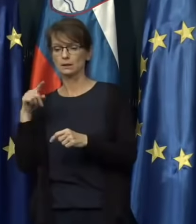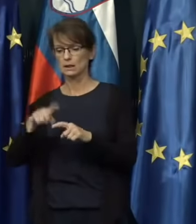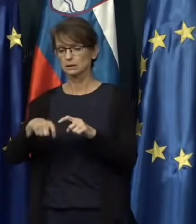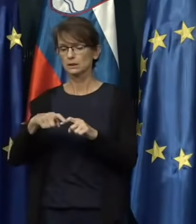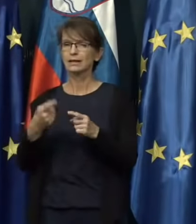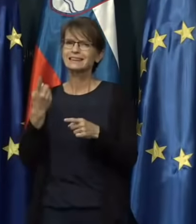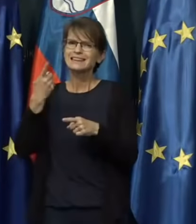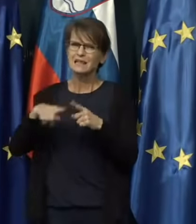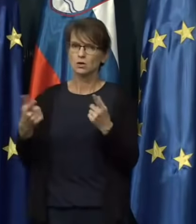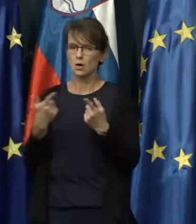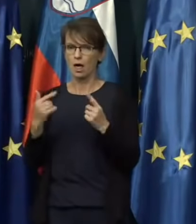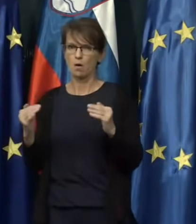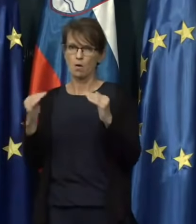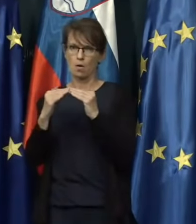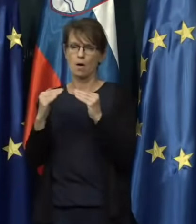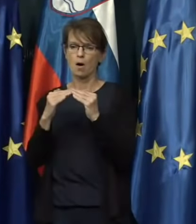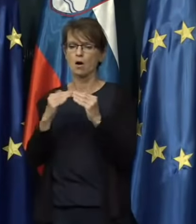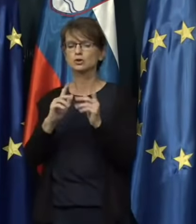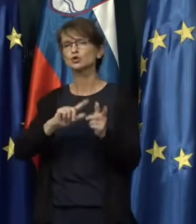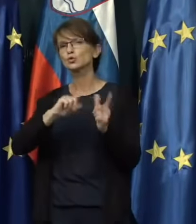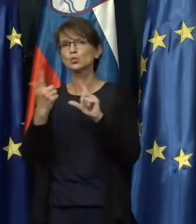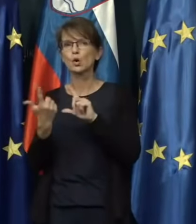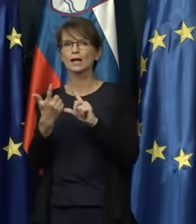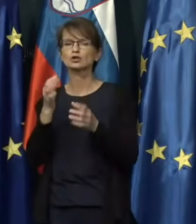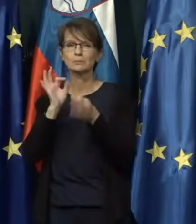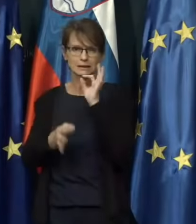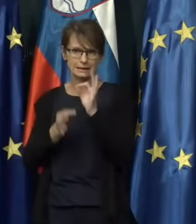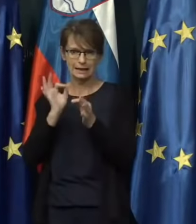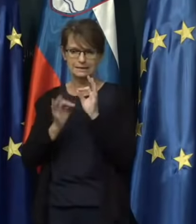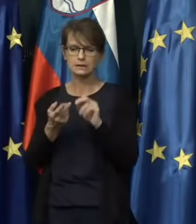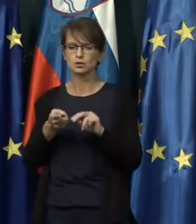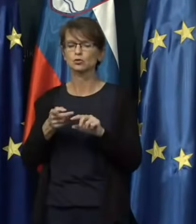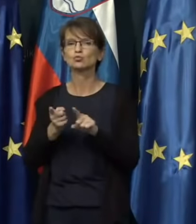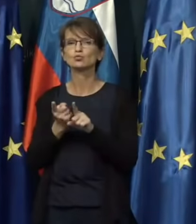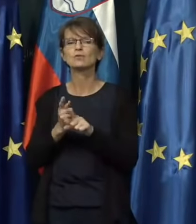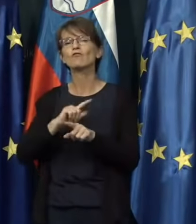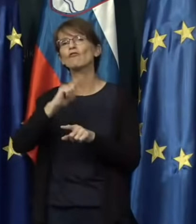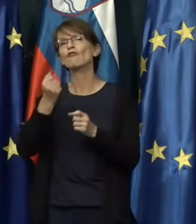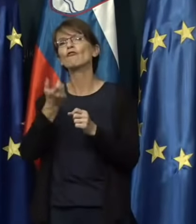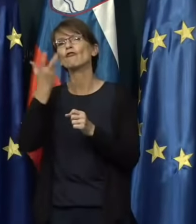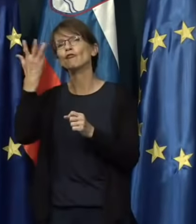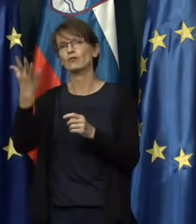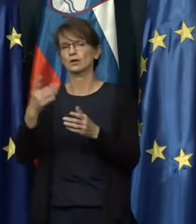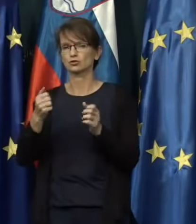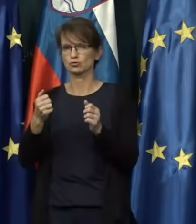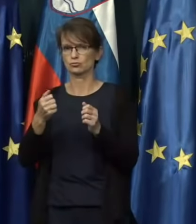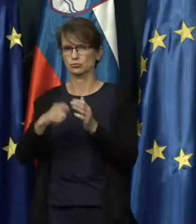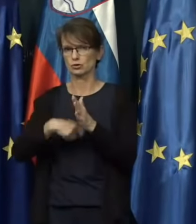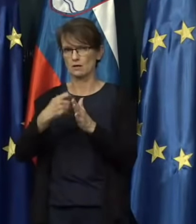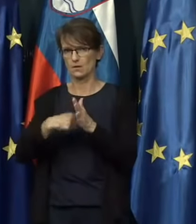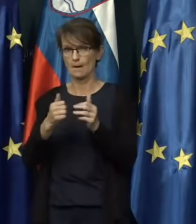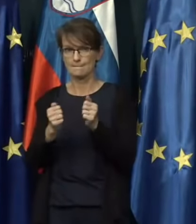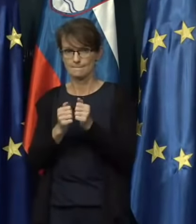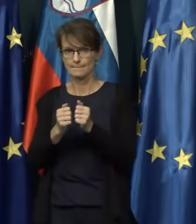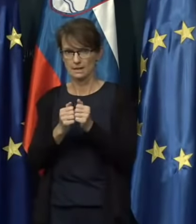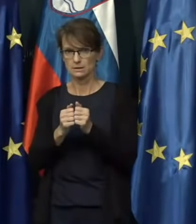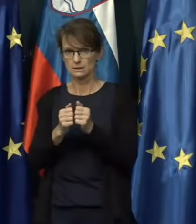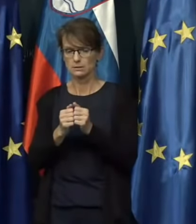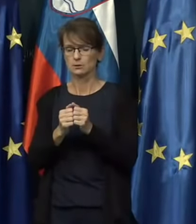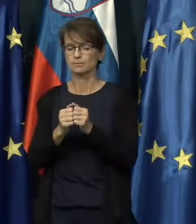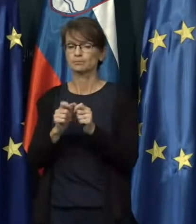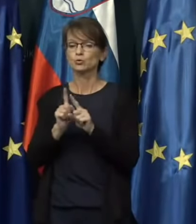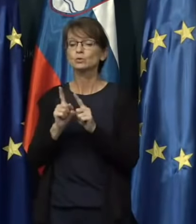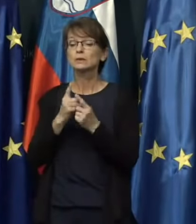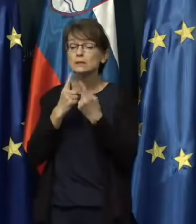kompenzira tudi za drugačnimi testi, tudi za večjim številom mest. O tem vse dogovarjamo, ker dejansko je tudi